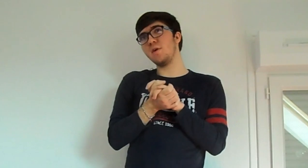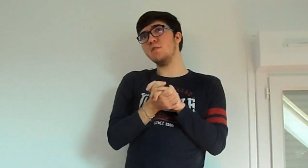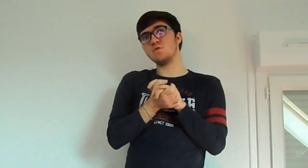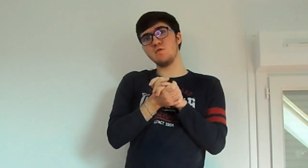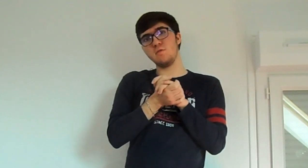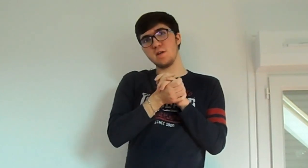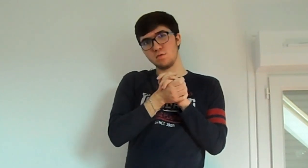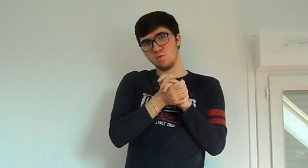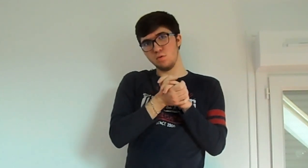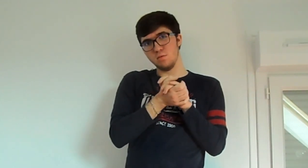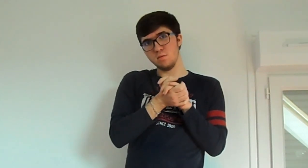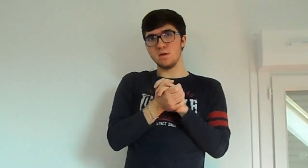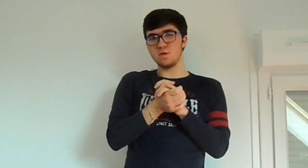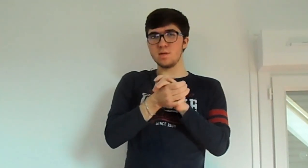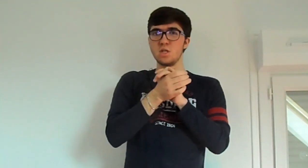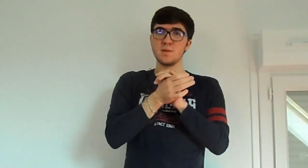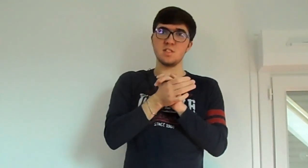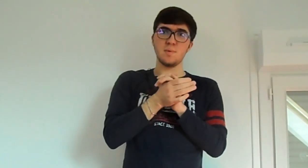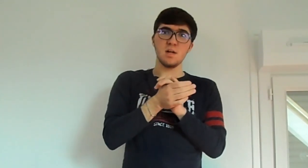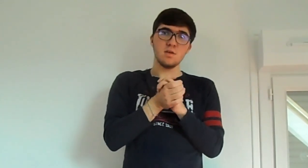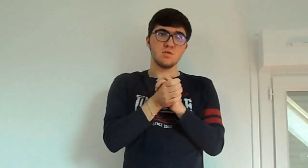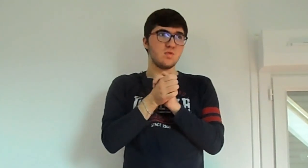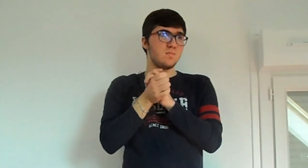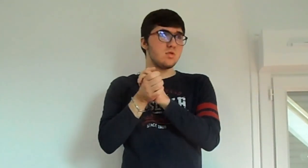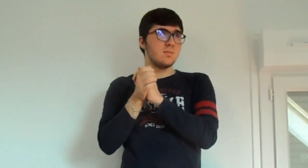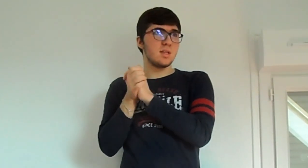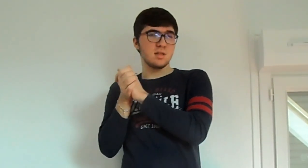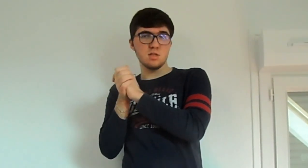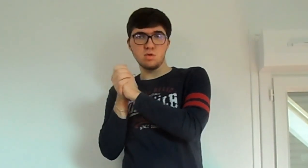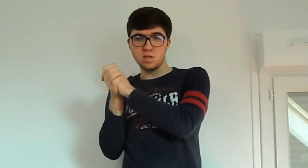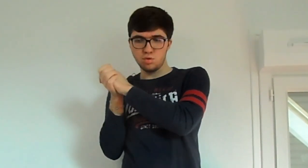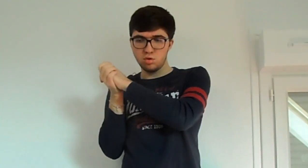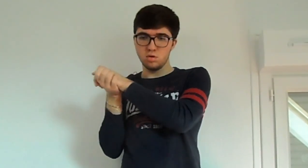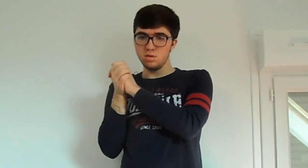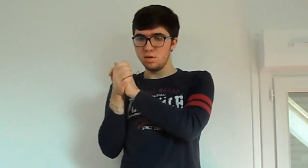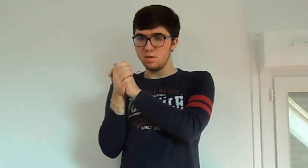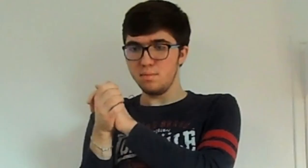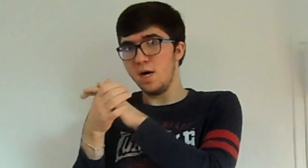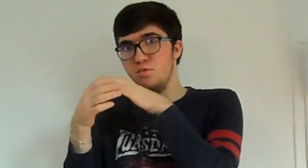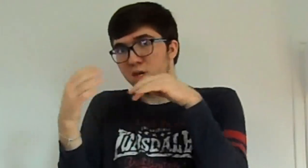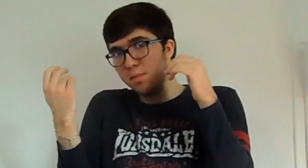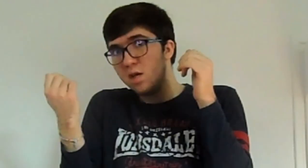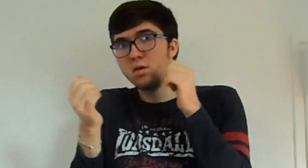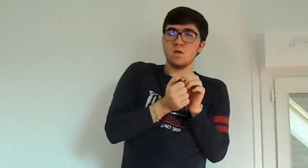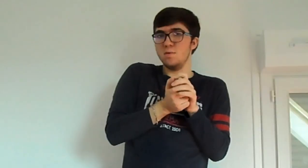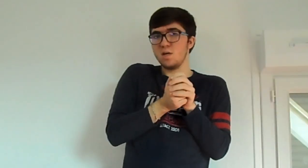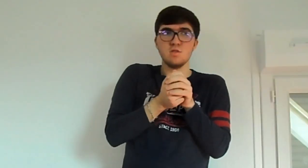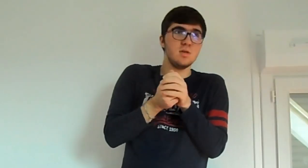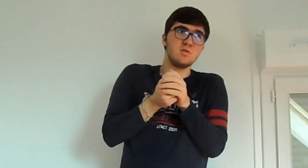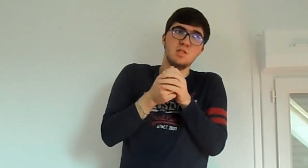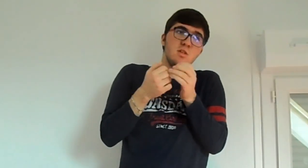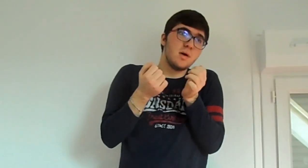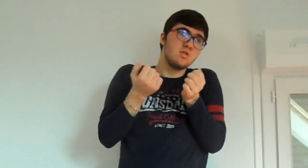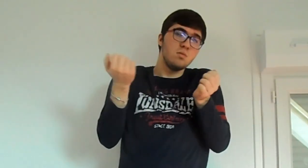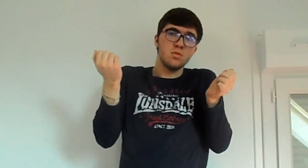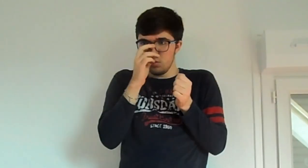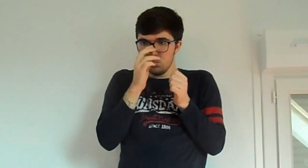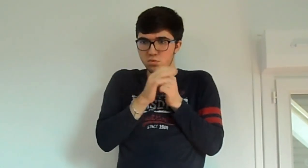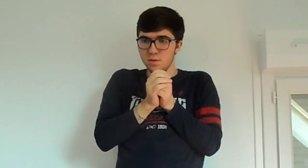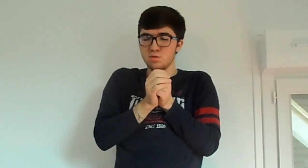freine dans ce que je veux faire sur YouTube. Sur ma chaîne principale, je vais plus m'attarder sur des trucs non gaming, comme les résumés explicites par exemple, ou parce